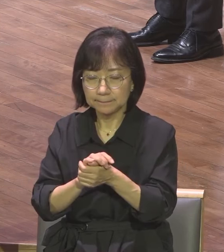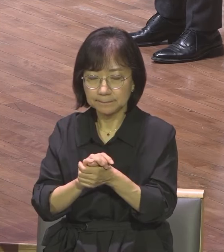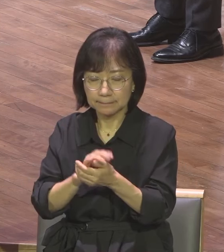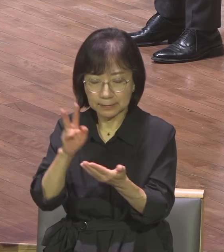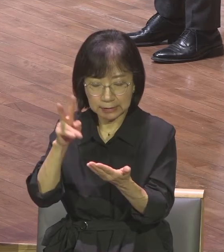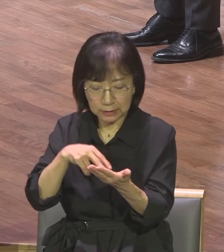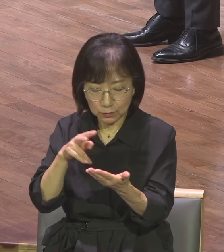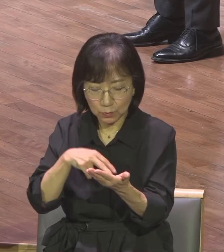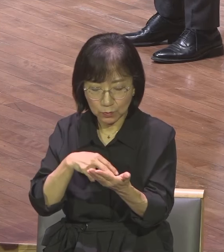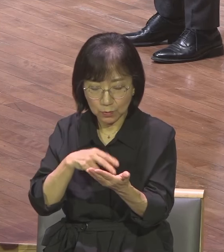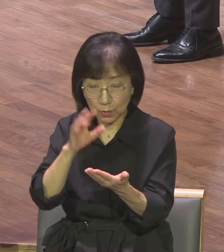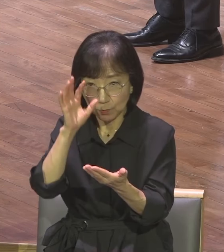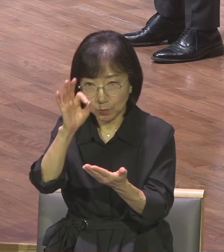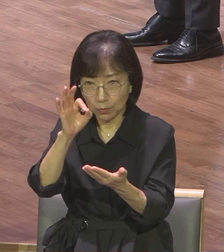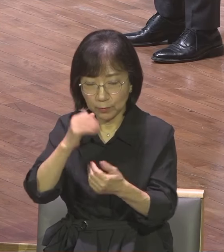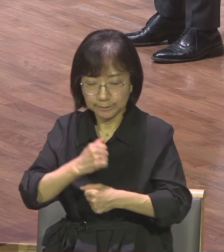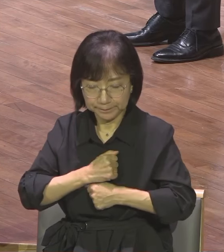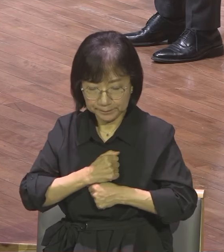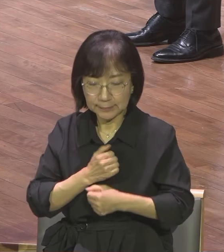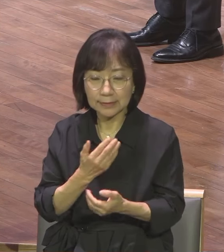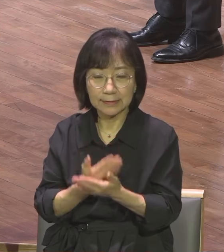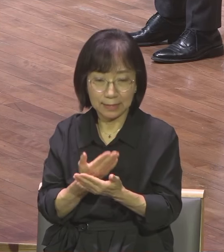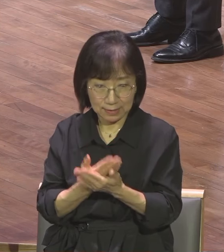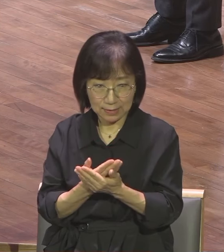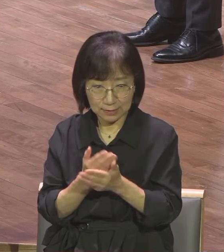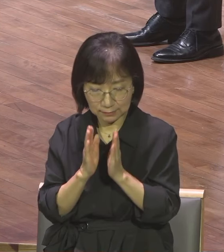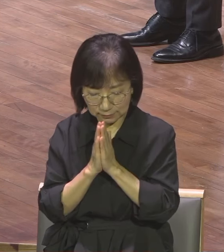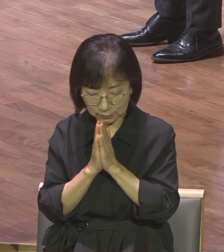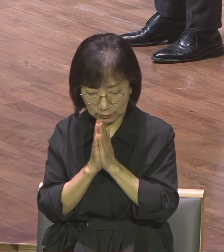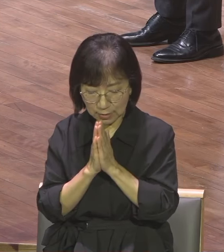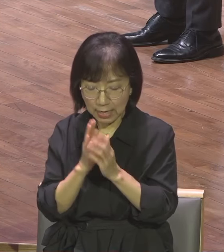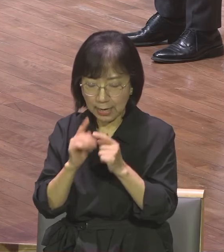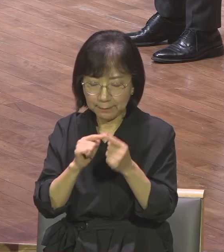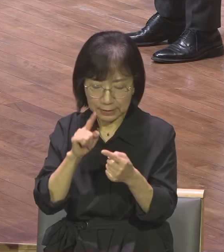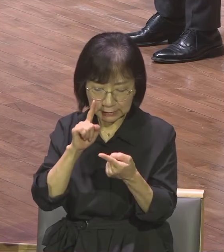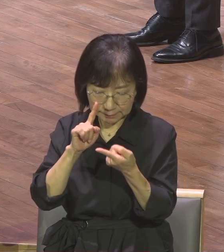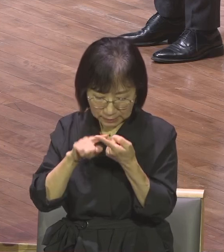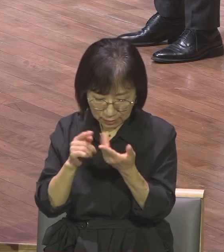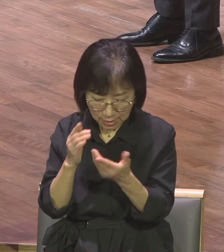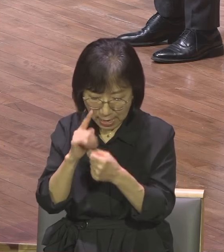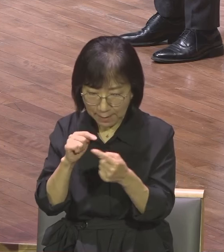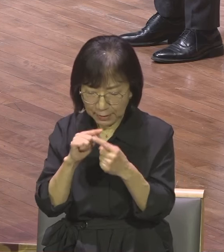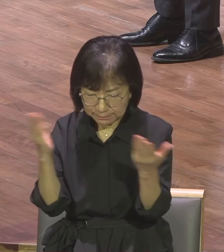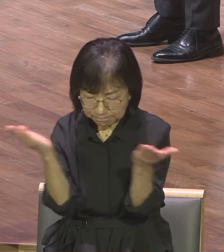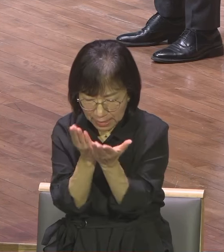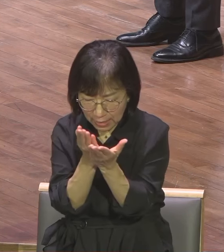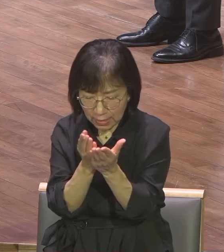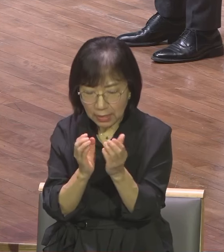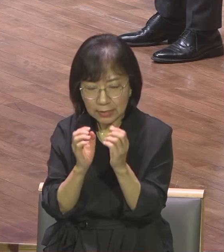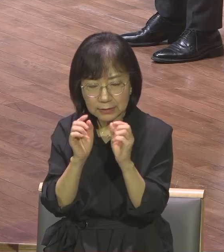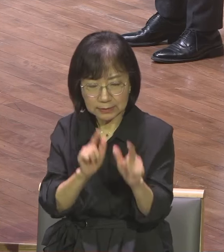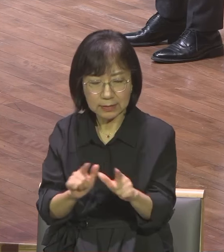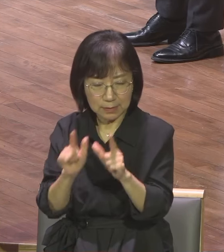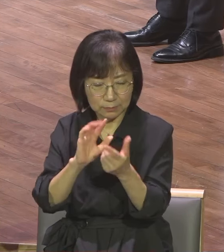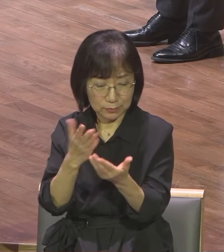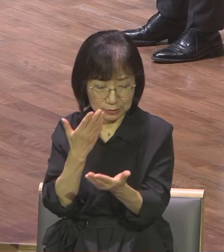이제 강단에 선포되는 하나의 말씀대로 살게 하여 주옵소서 전도자의 삶을 살게 하여 주옵소서 하나님 아방귀에는